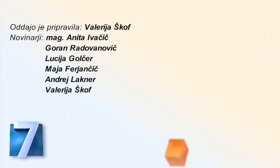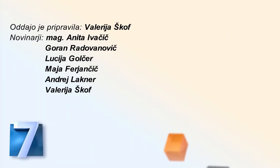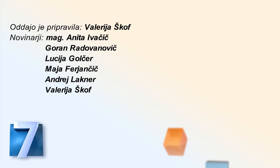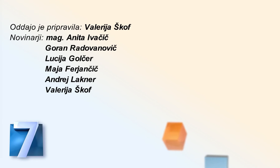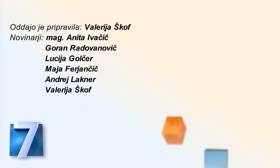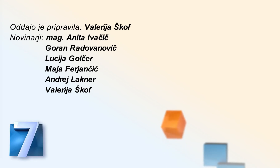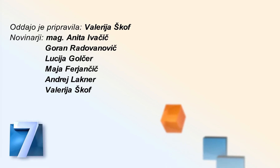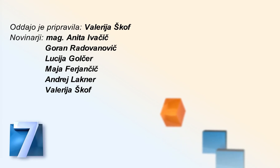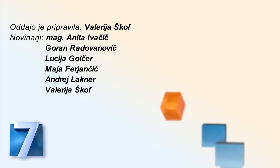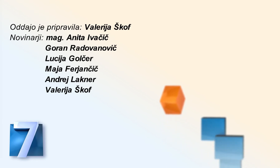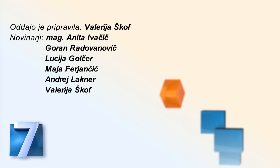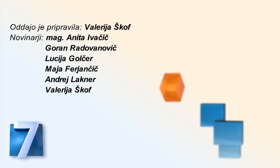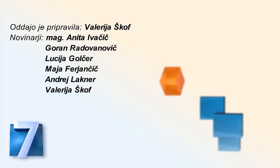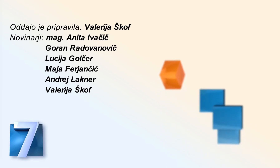Vabimo pa vro.